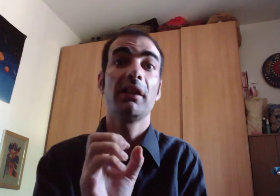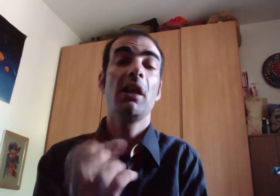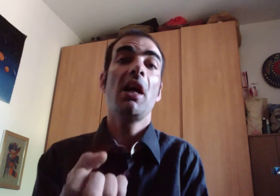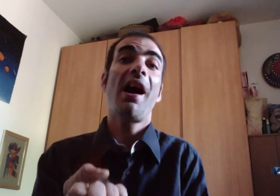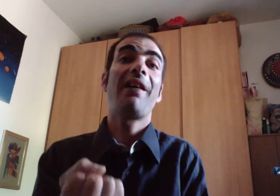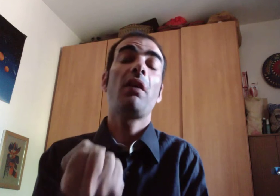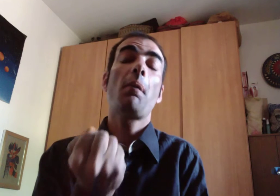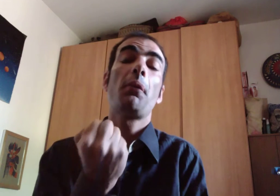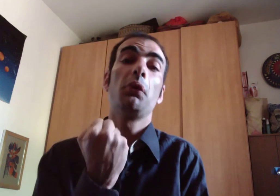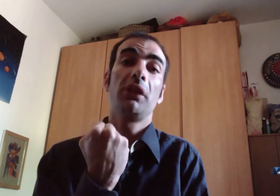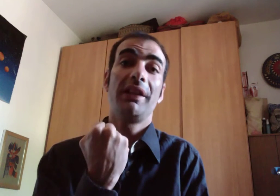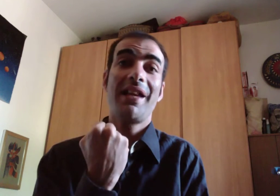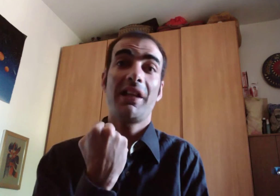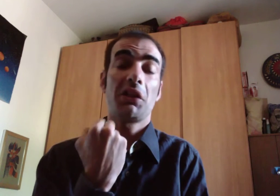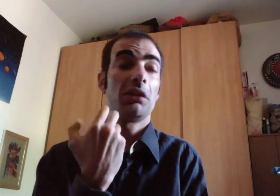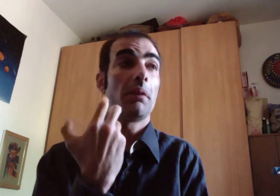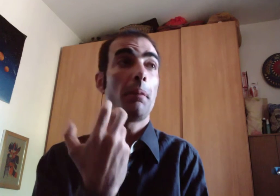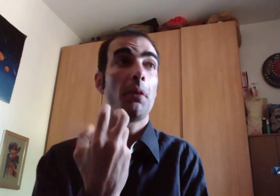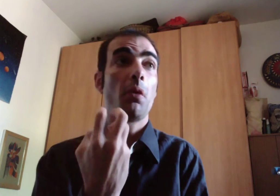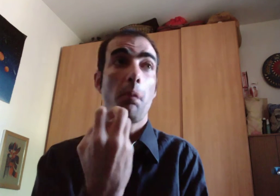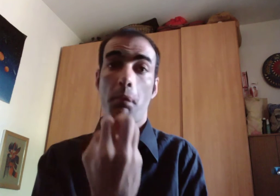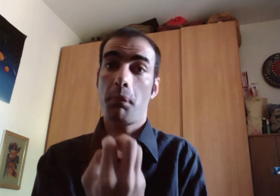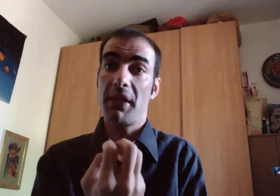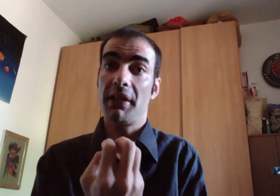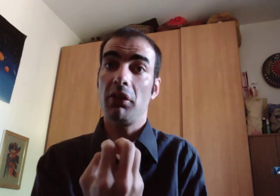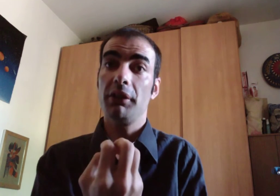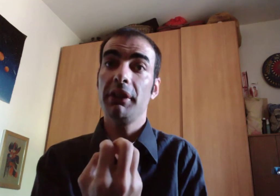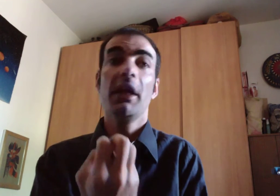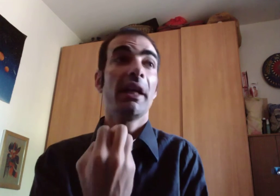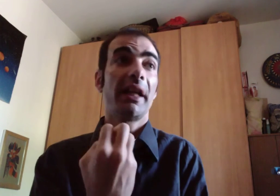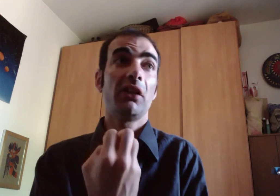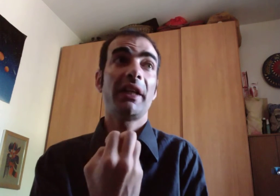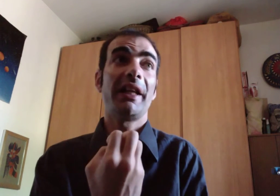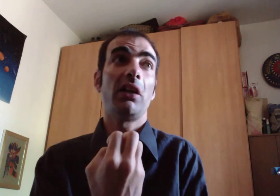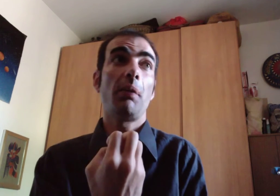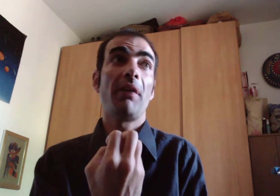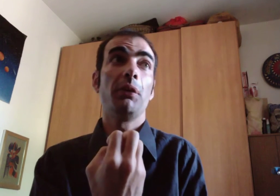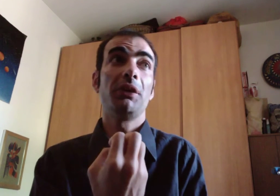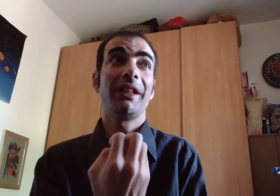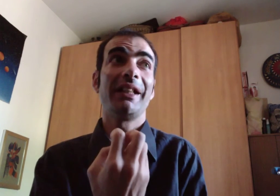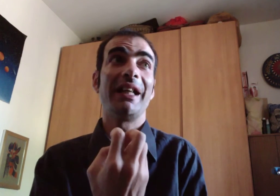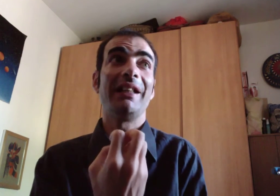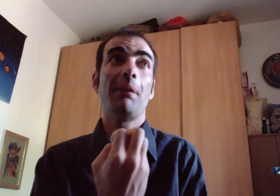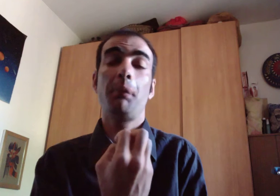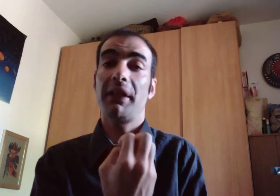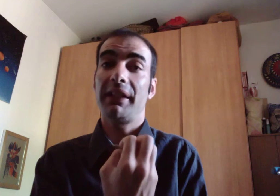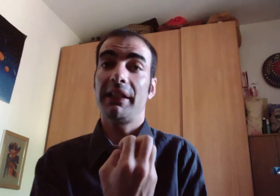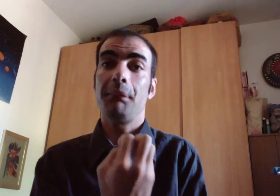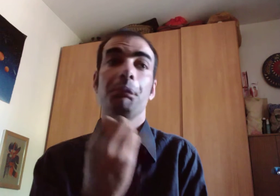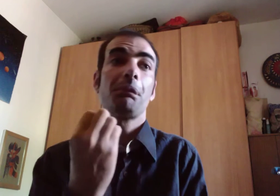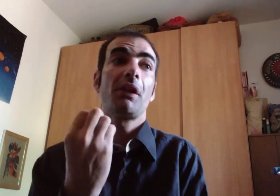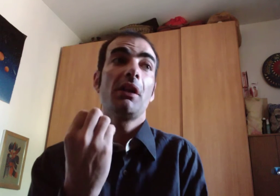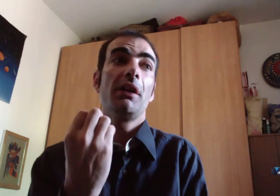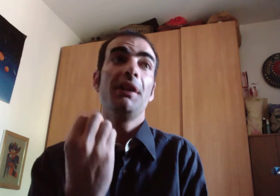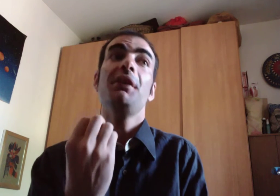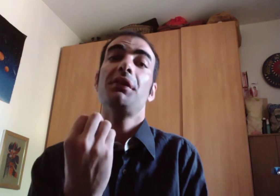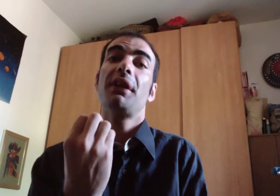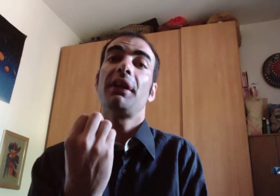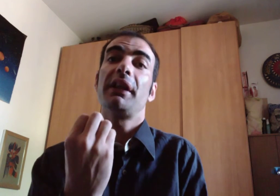ha compiuti leciti più piccoli che non erano mai venuti a galla perché internet